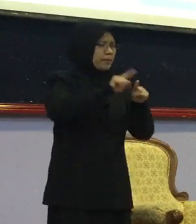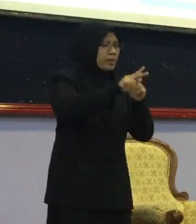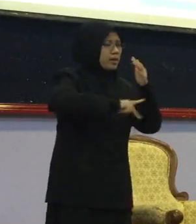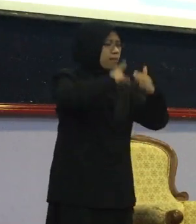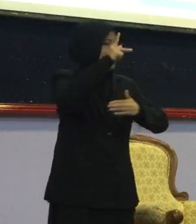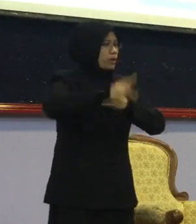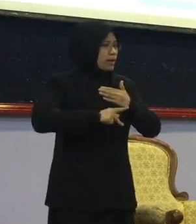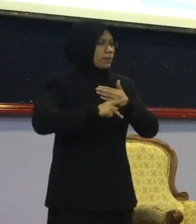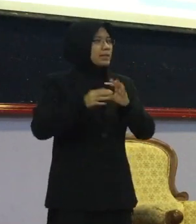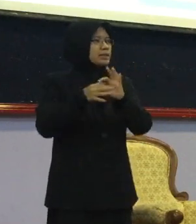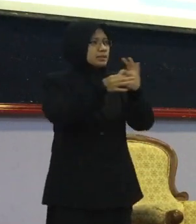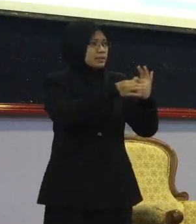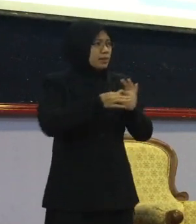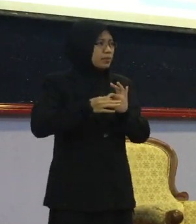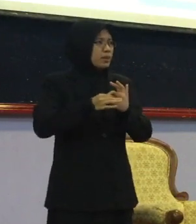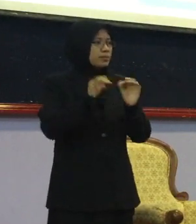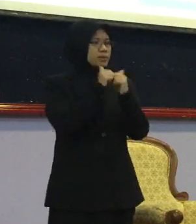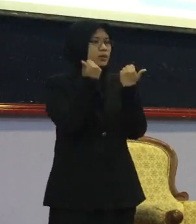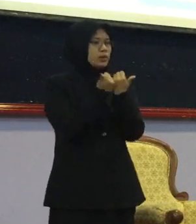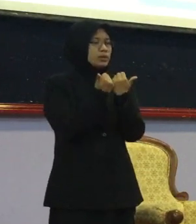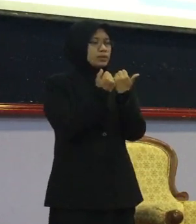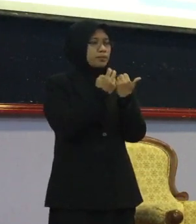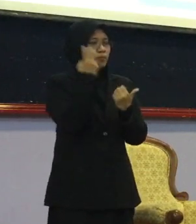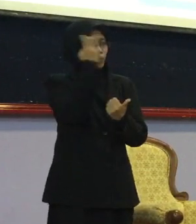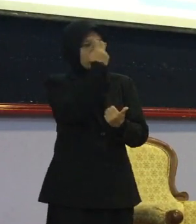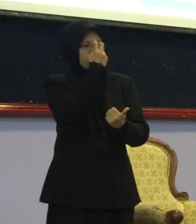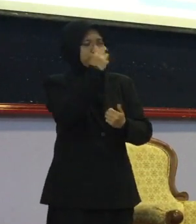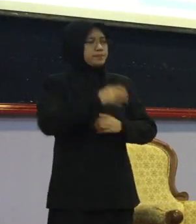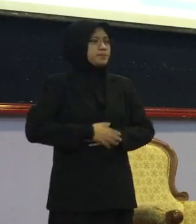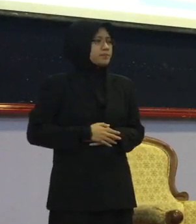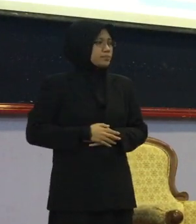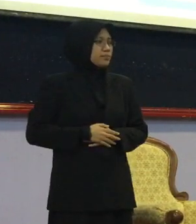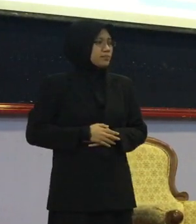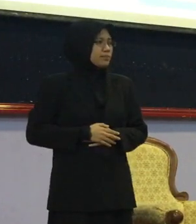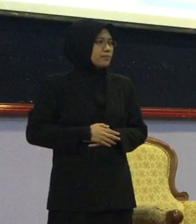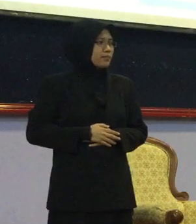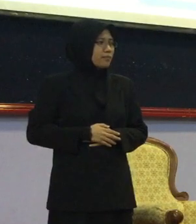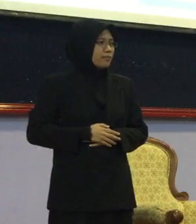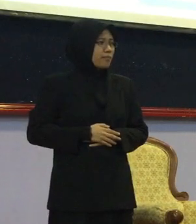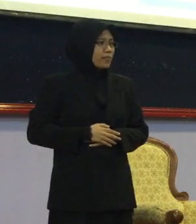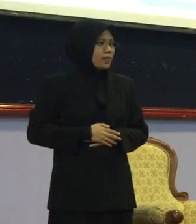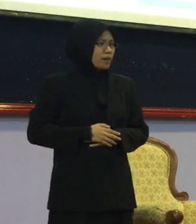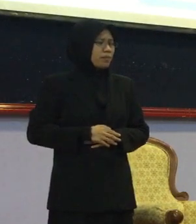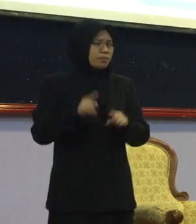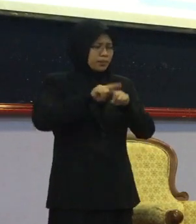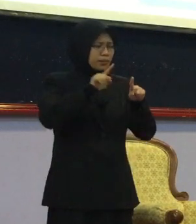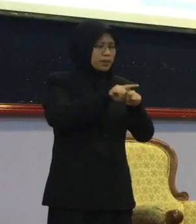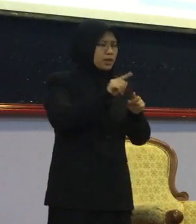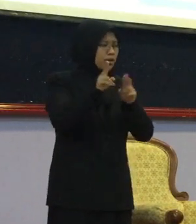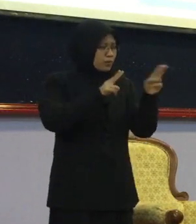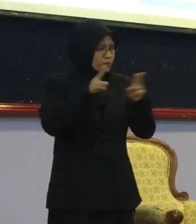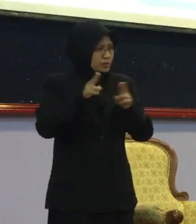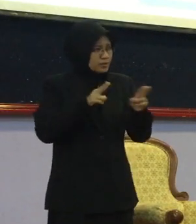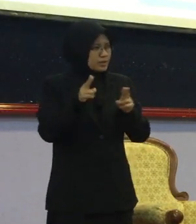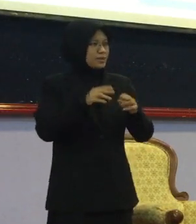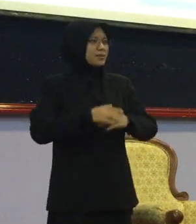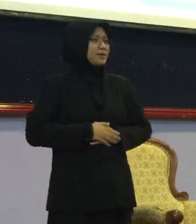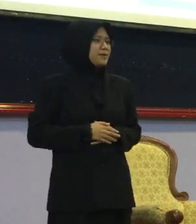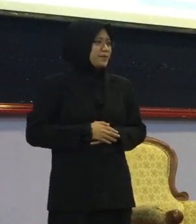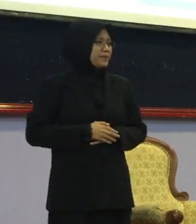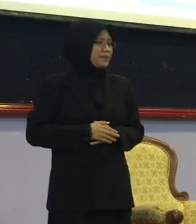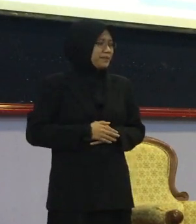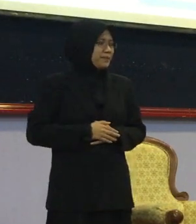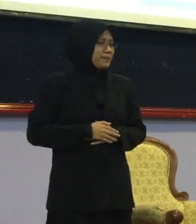Dengan kerja Salam Pertis Tuan Haji Faizal ni Yang tahu kan Klamour Banyak sama usaha ni kan Sempat ke tak Kali rumah tu